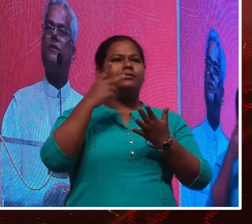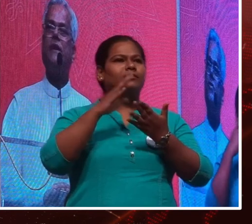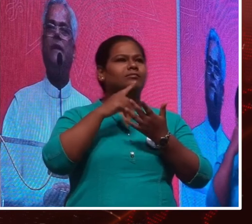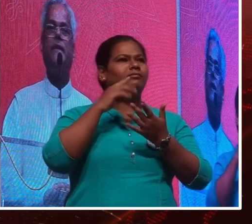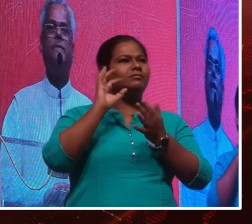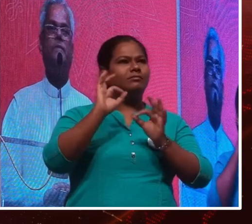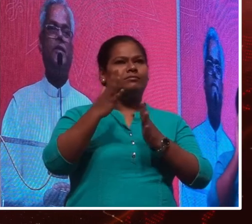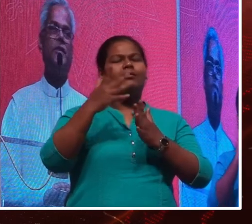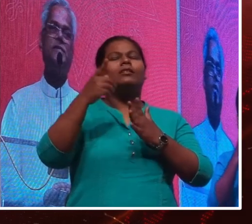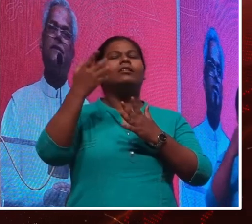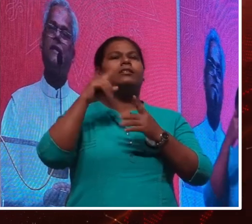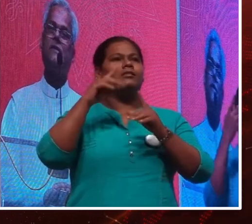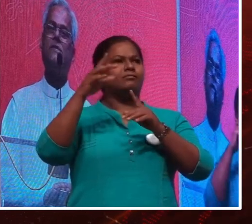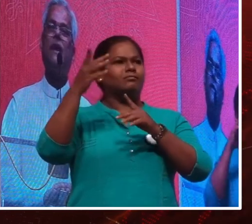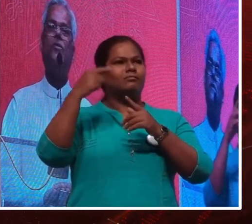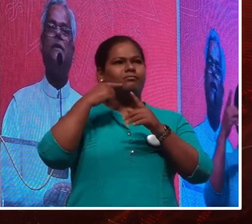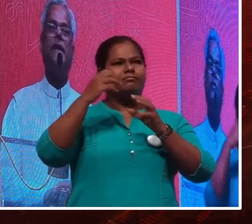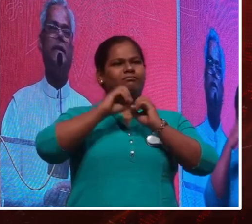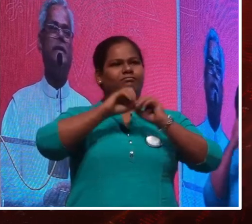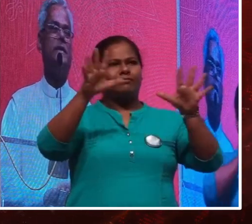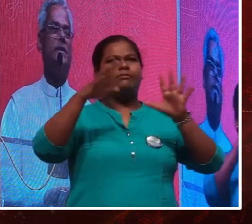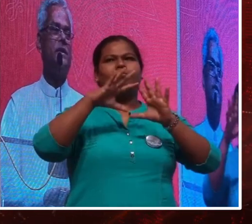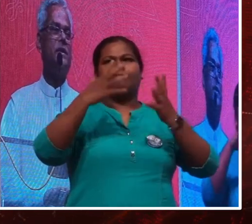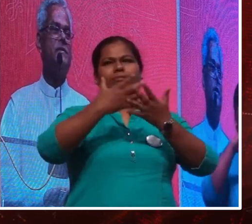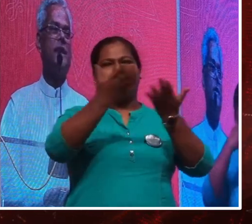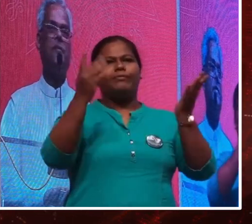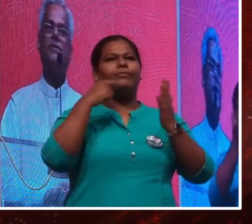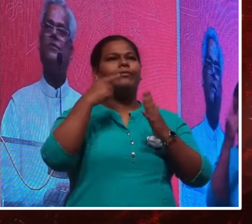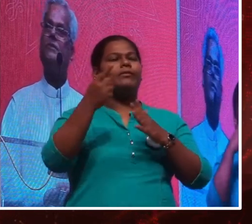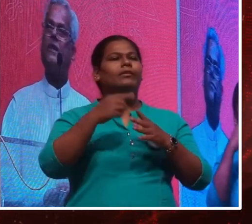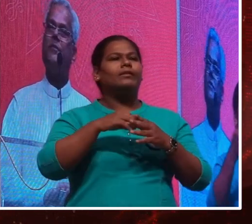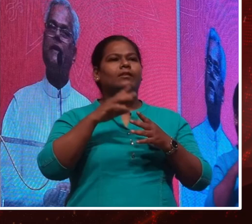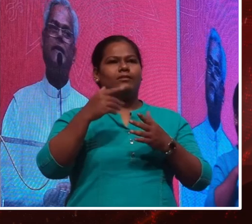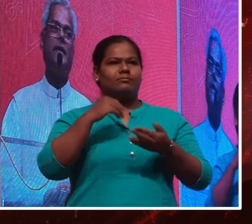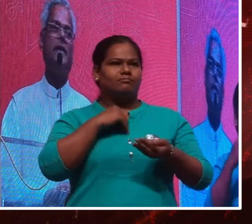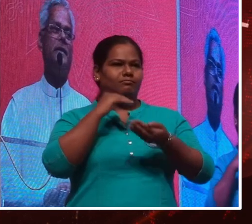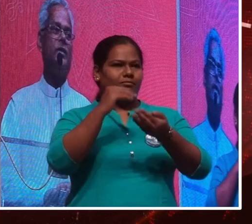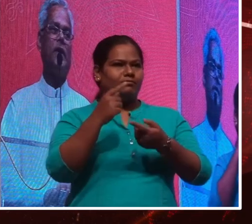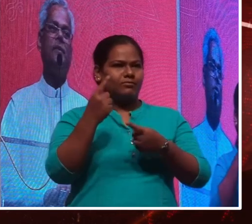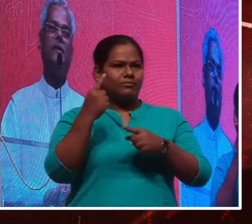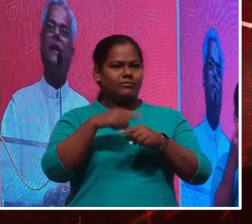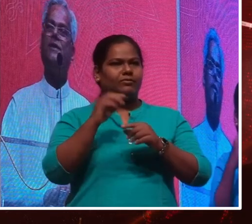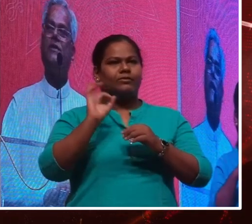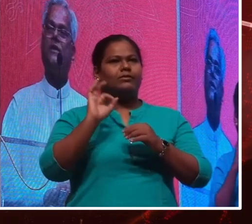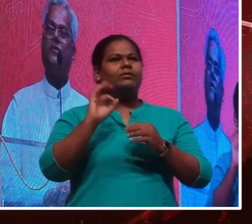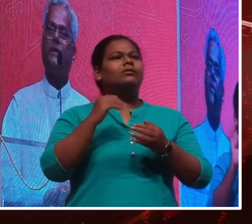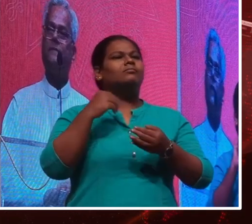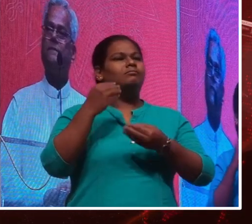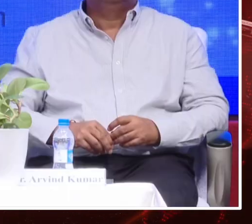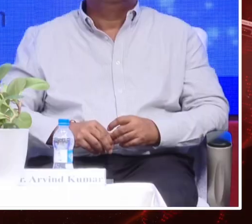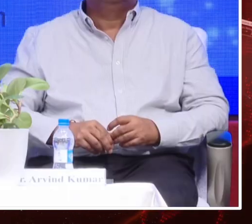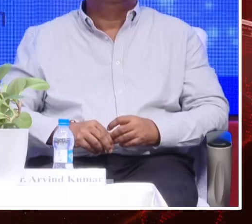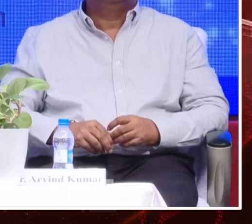विश्व रिद्याल है ये संदे संसार को देता है कि ये श्रापित जनम नहीं है ये तो एक बरदानी जनम है